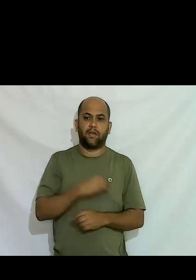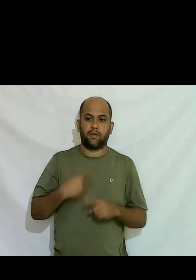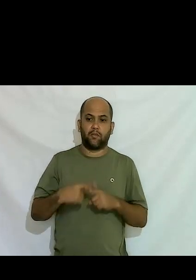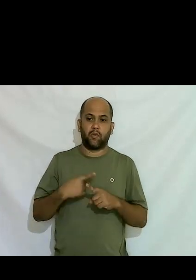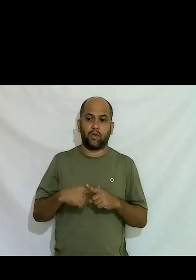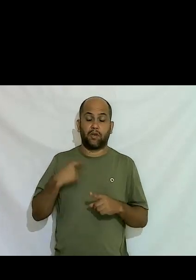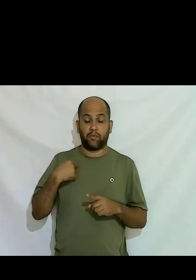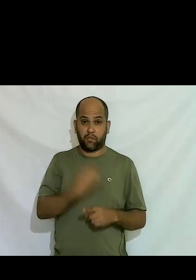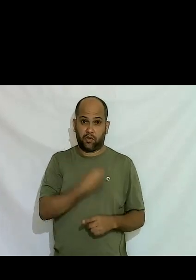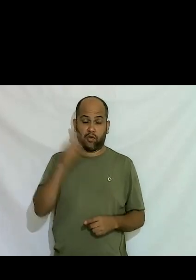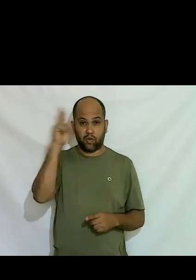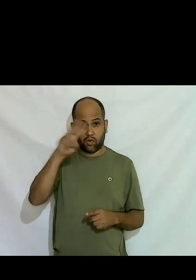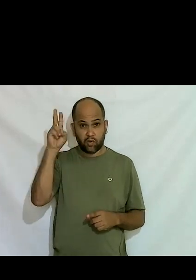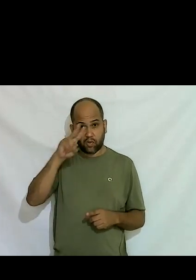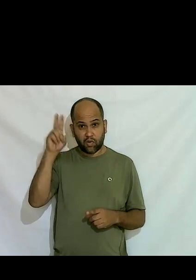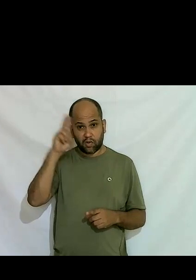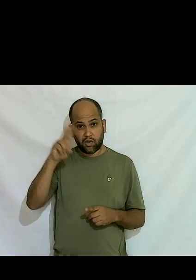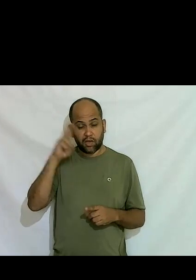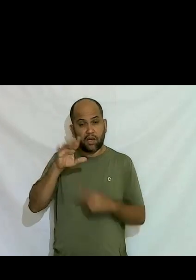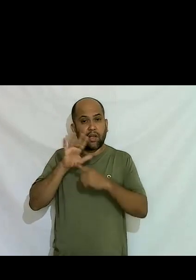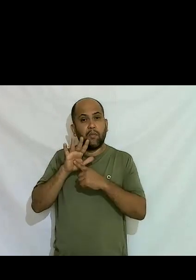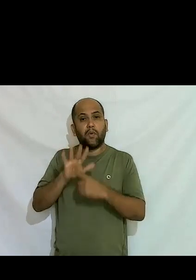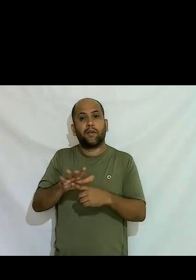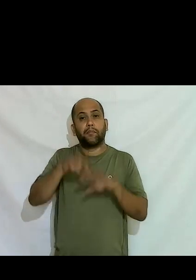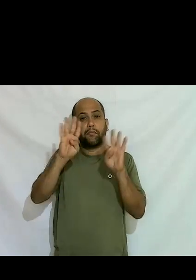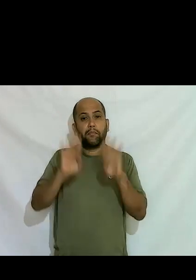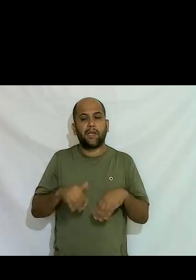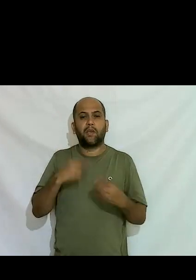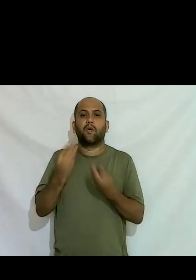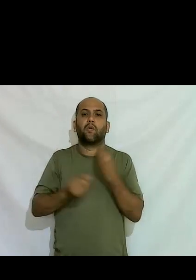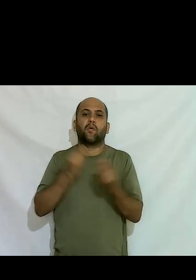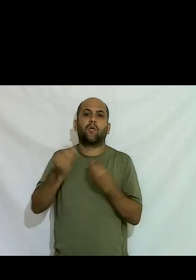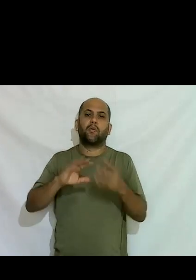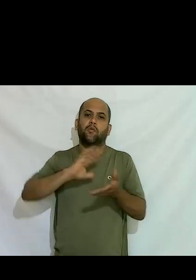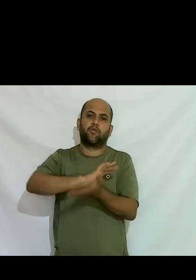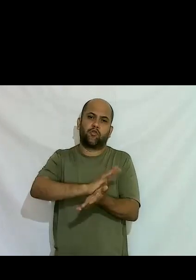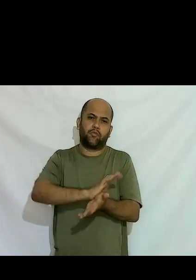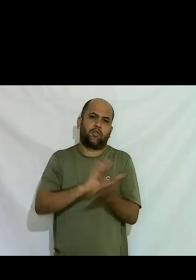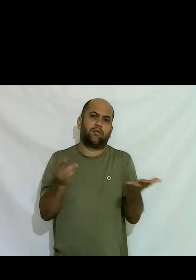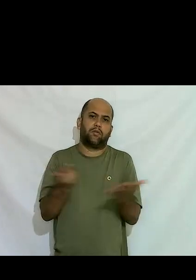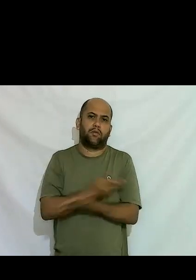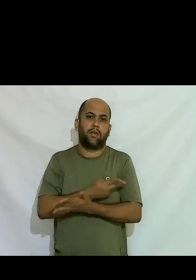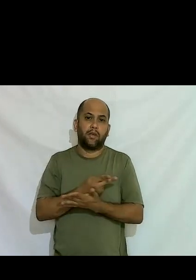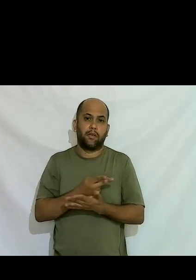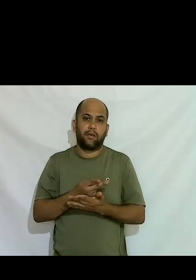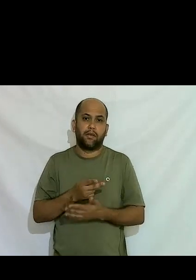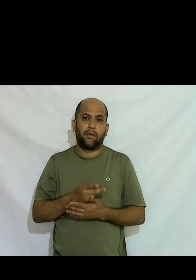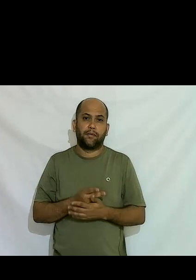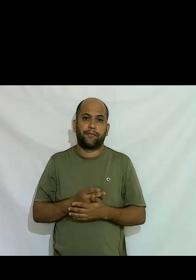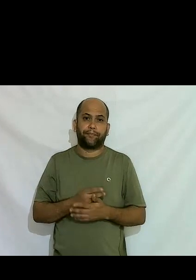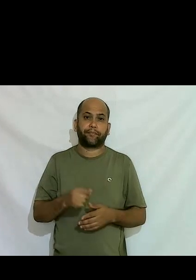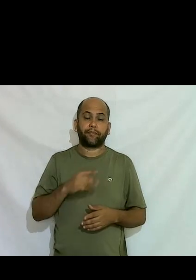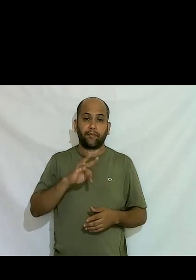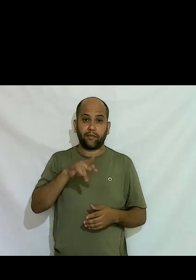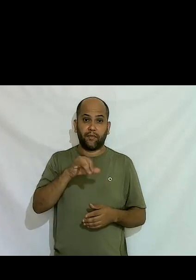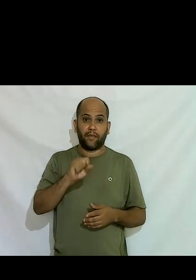história ela ilustra muito bem como que o preconceito atua no Transempregos